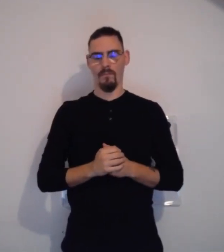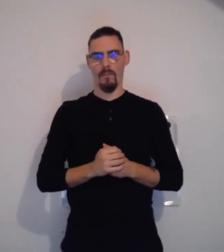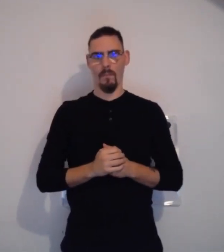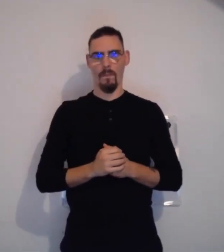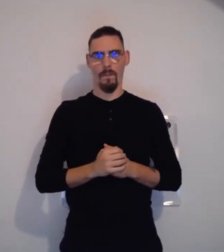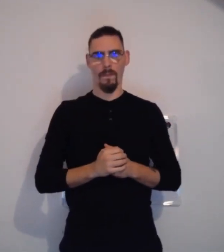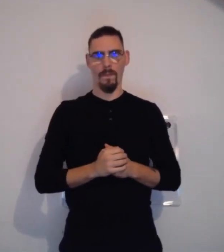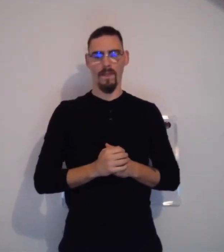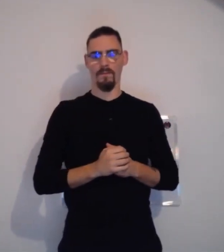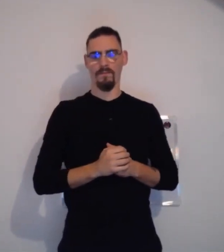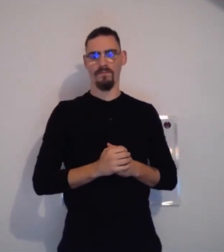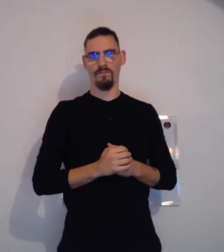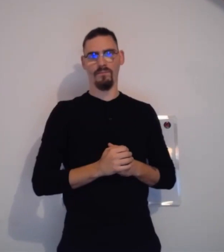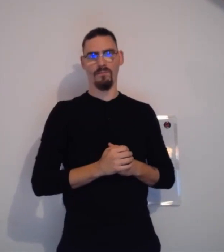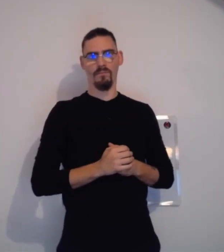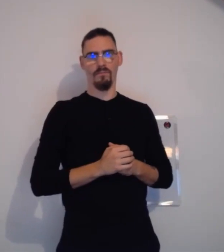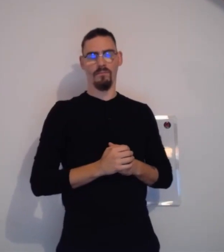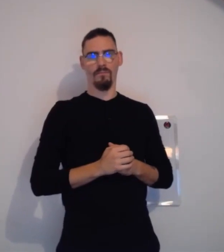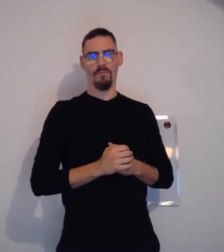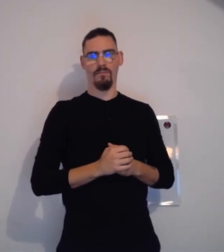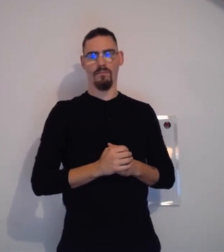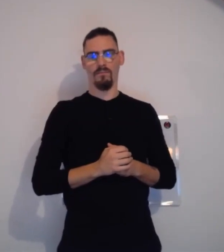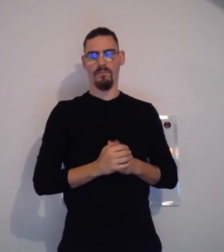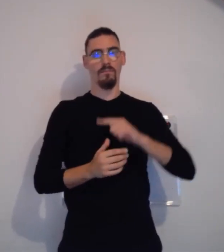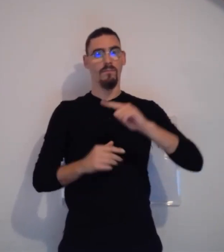à l'extérieur. Ce n'est pas grave. Vous voyez ?